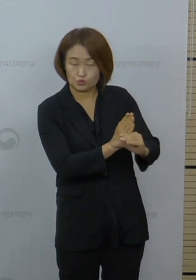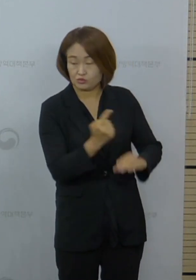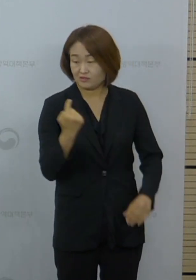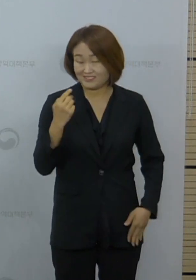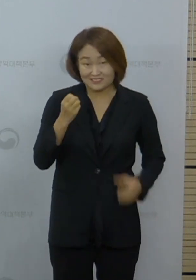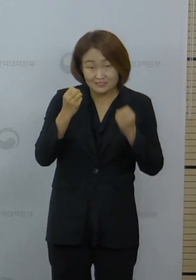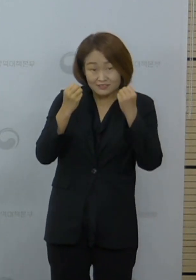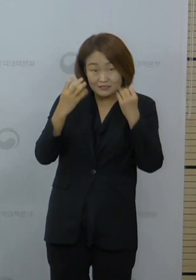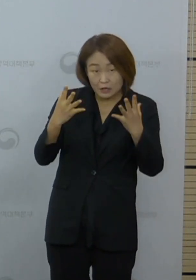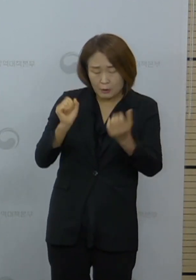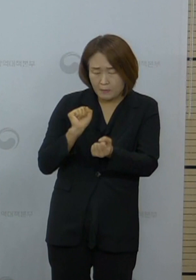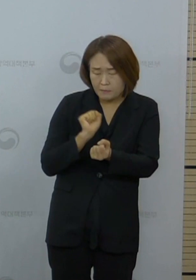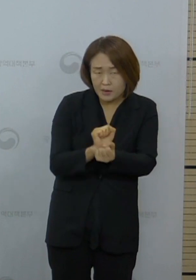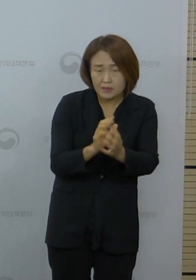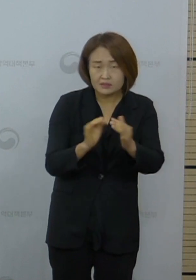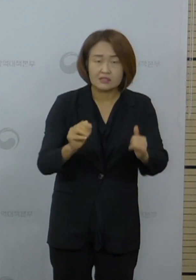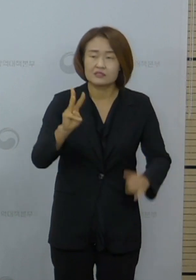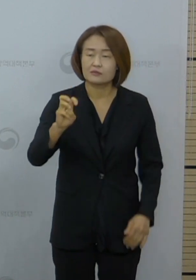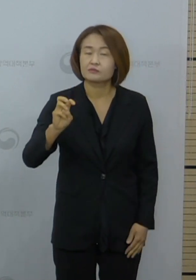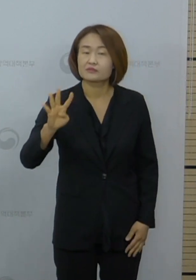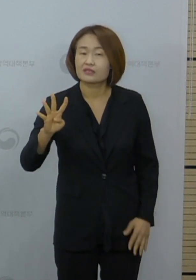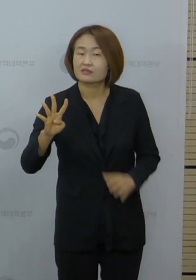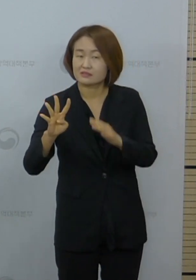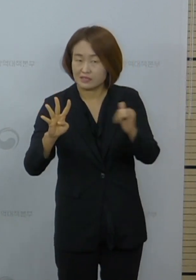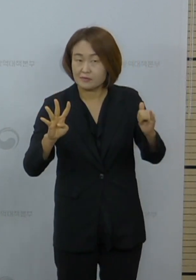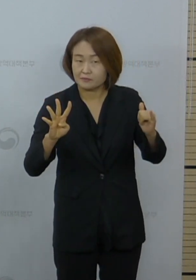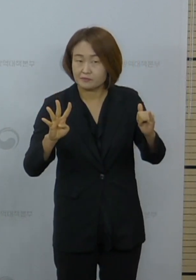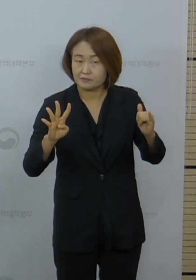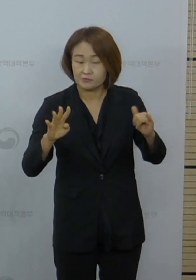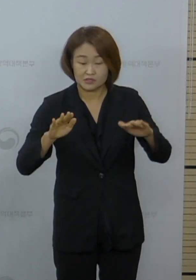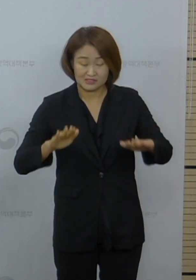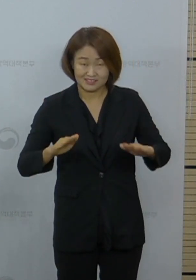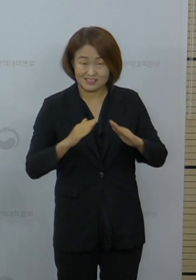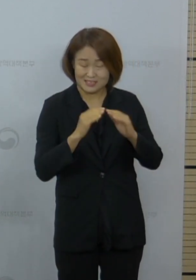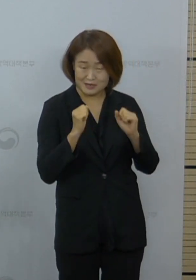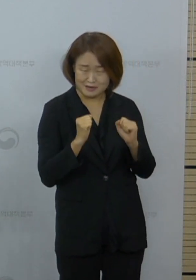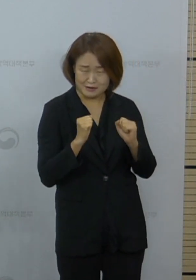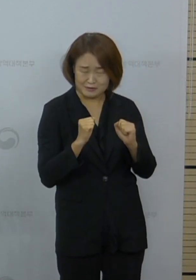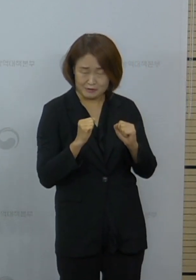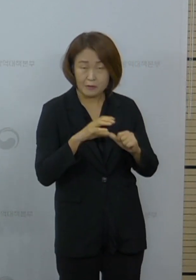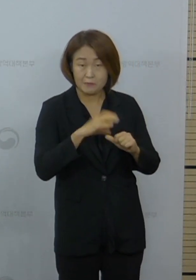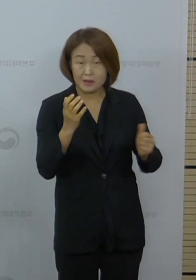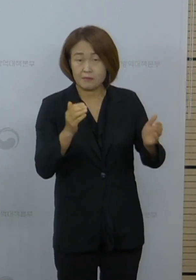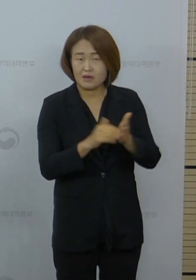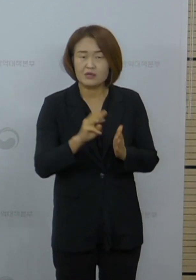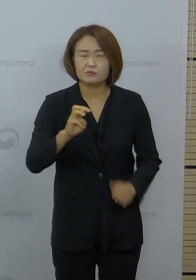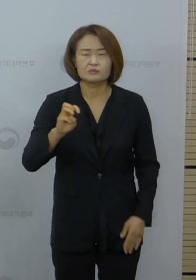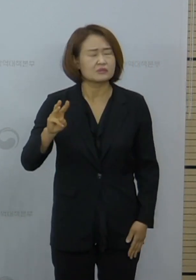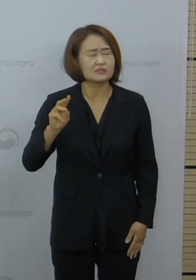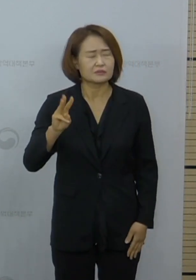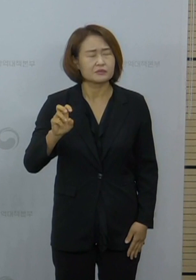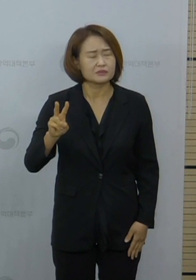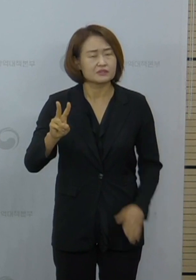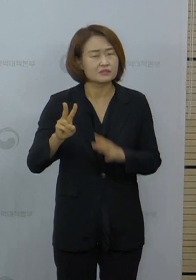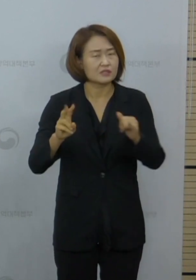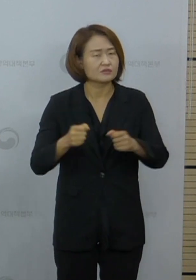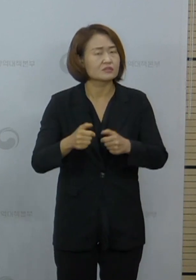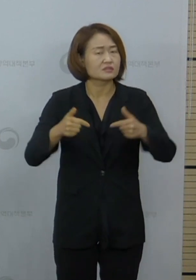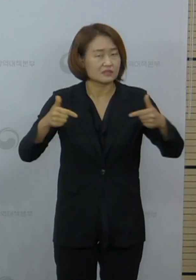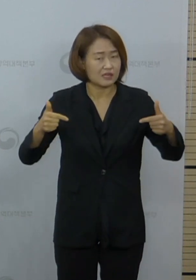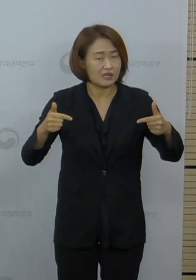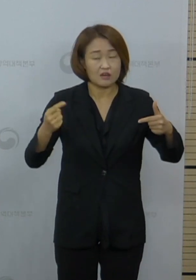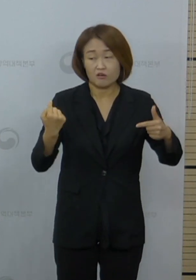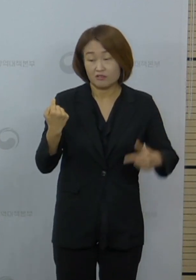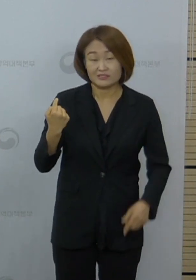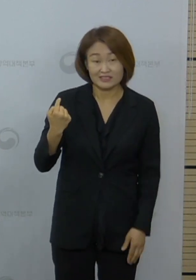신규로 확인된 확진자는 34명이었고 격리 해제는 42명이 증가하였습니다. 어제는